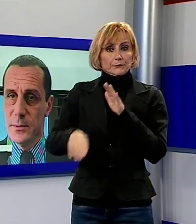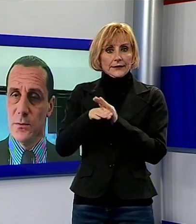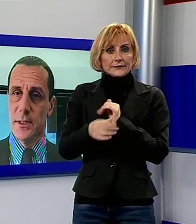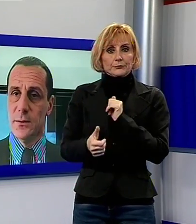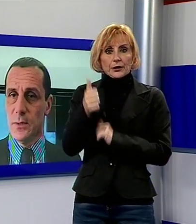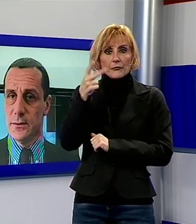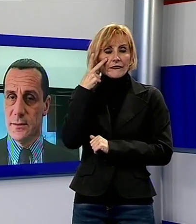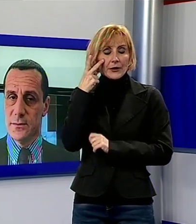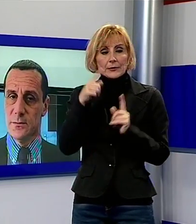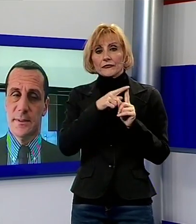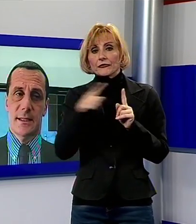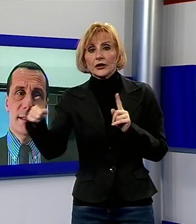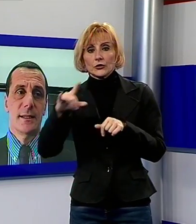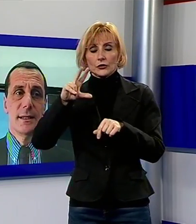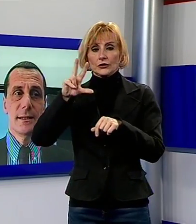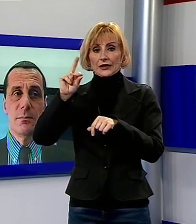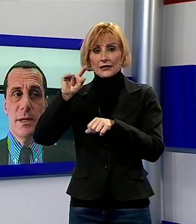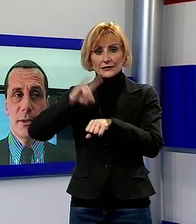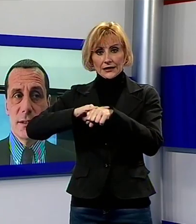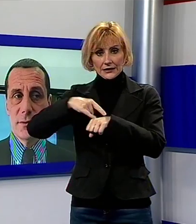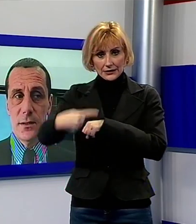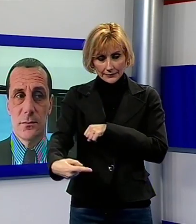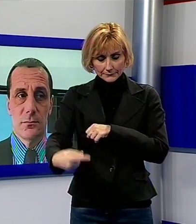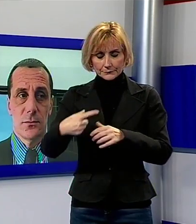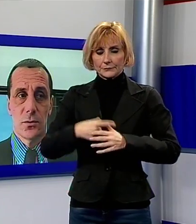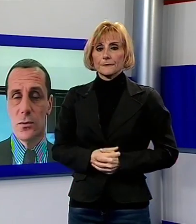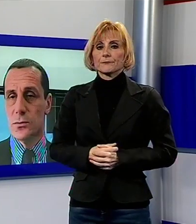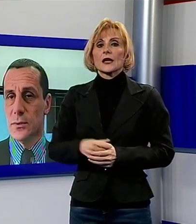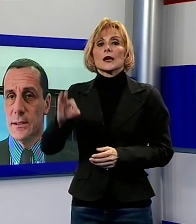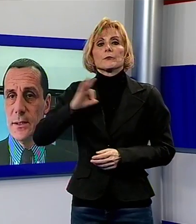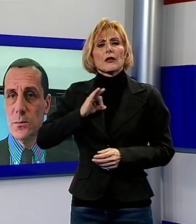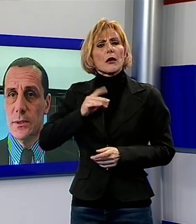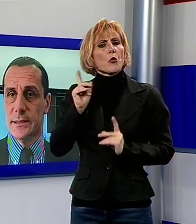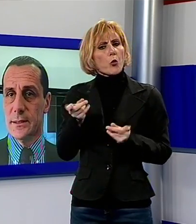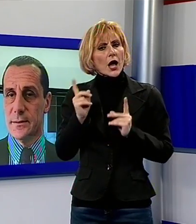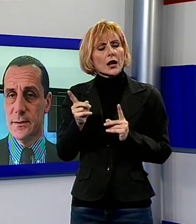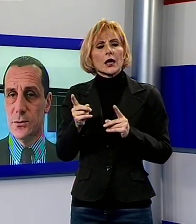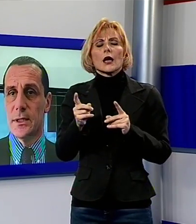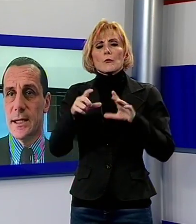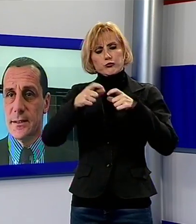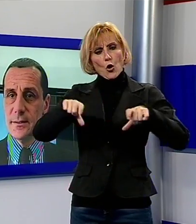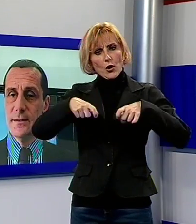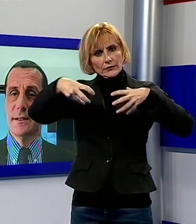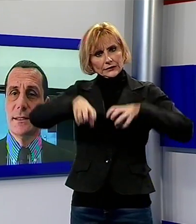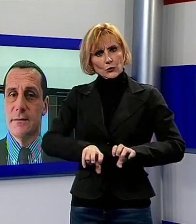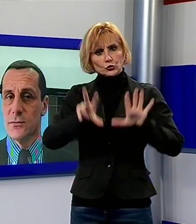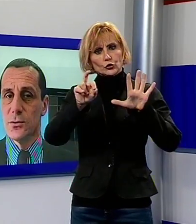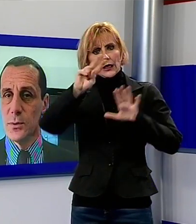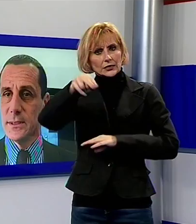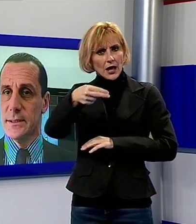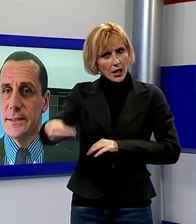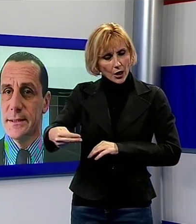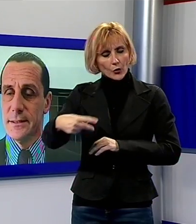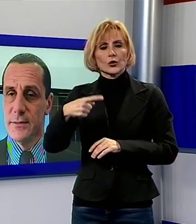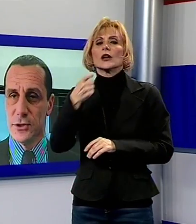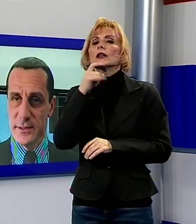settembre, quindi copriranno 4 estrazioni di mestrali. Il premio è dato da uno sconto di 80 euro in bolletta che si aggiudicherà chi avrà la